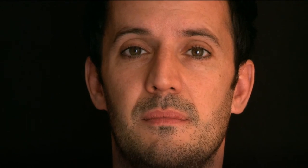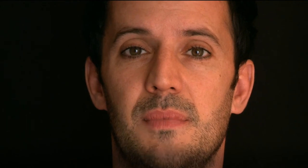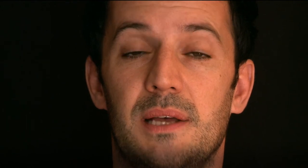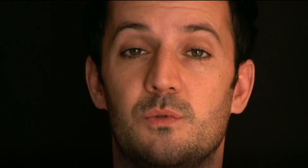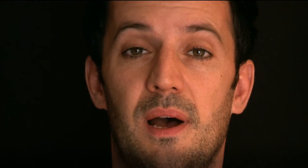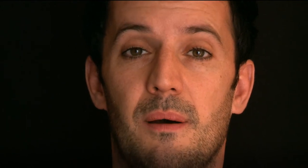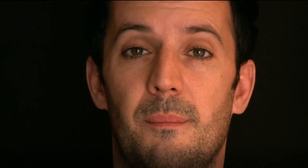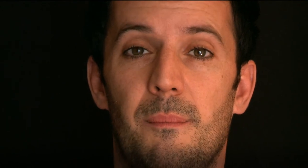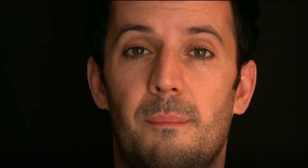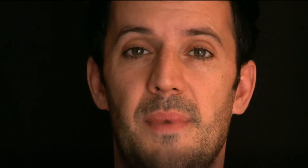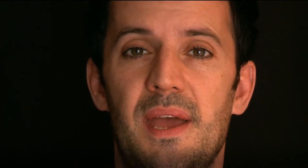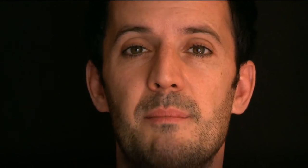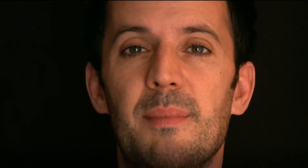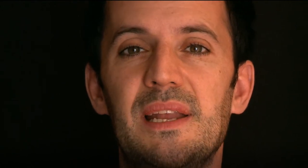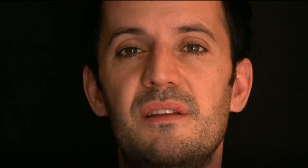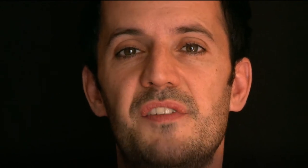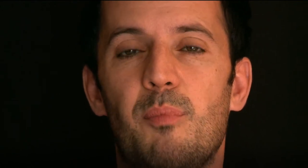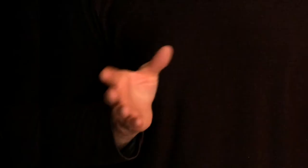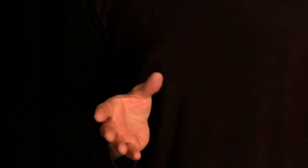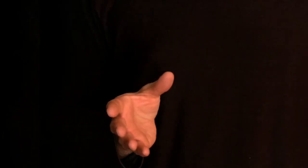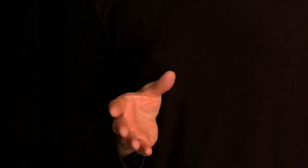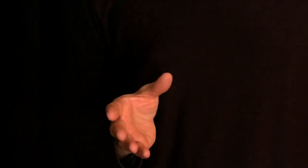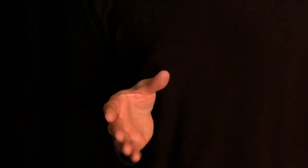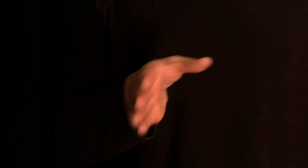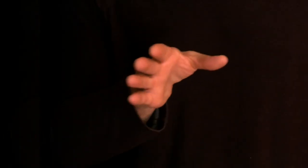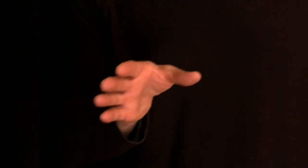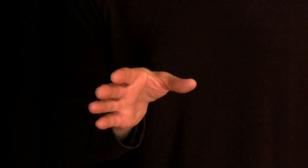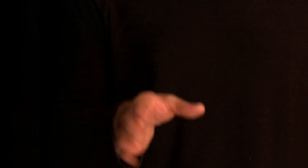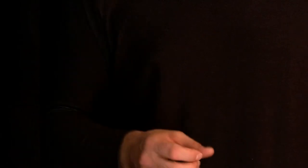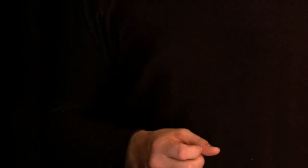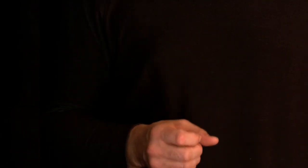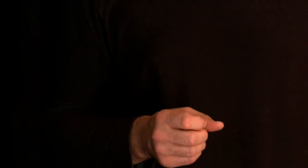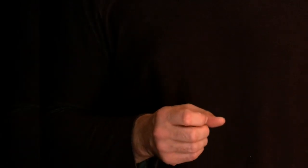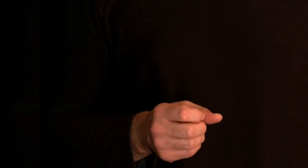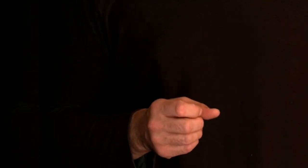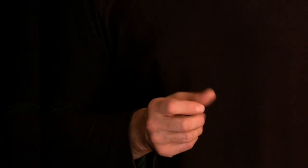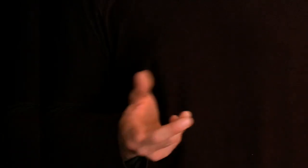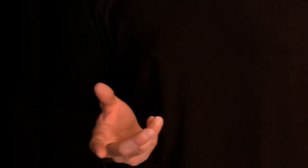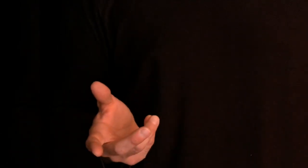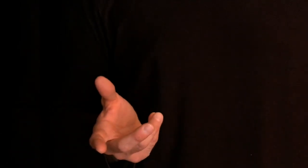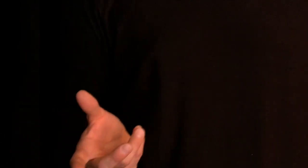Un soir, Mémé-Line fait promettre à Malek de l'aider à ramener son âme là-bas.